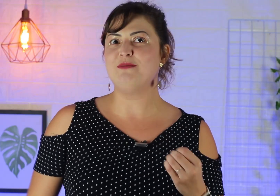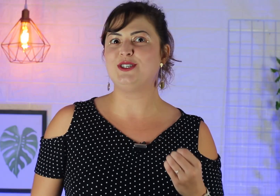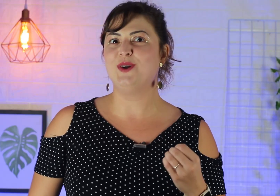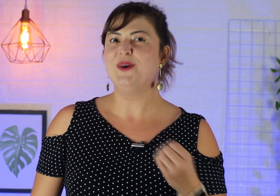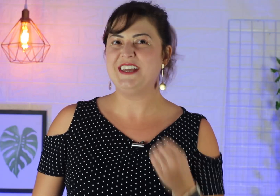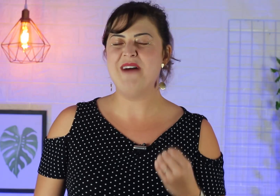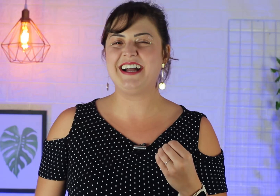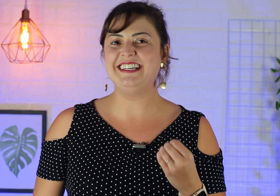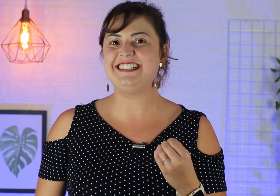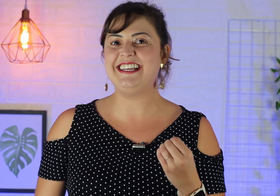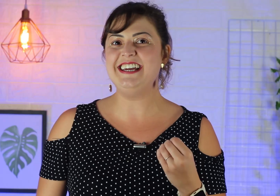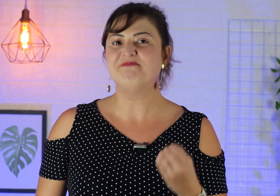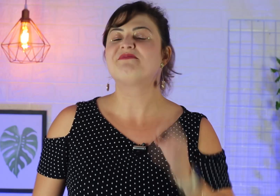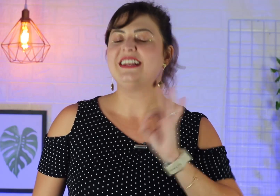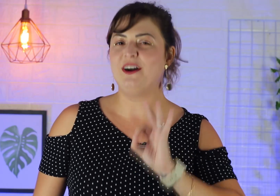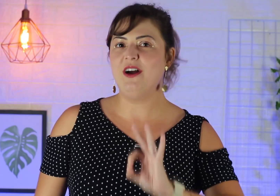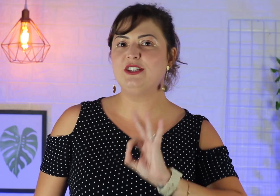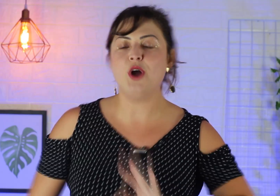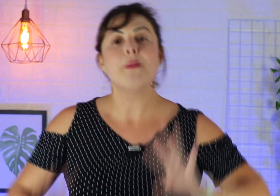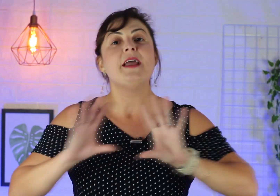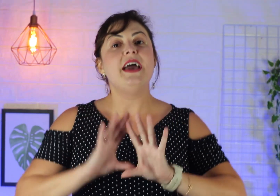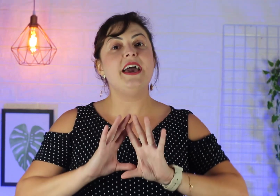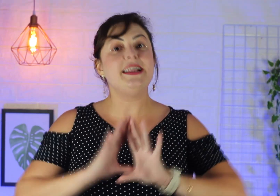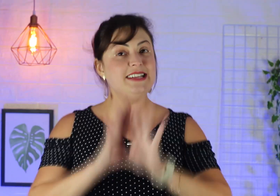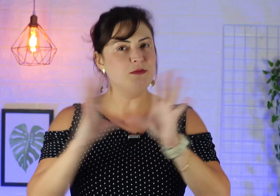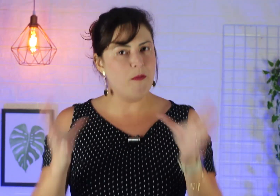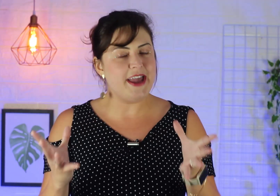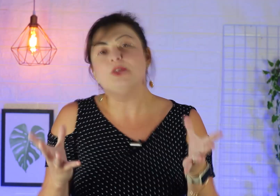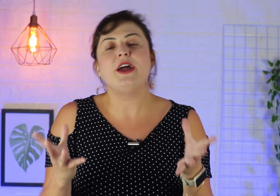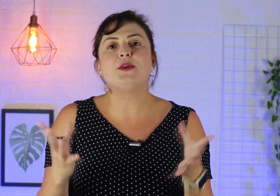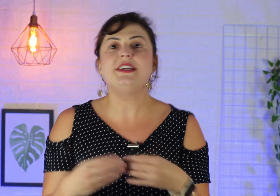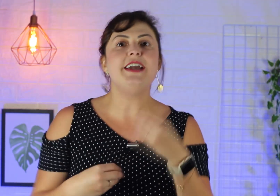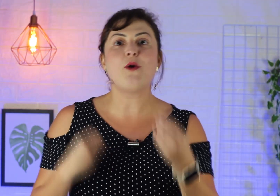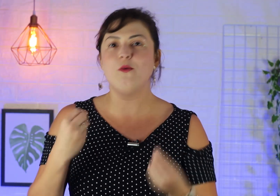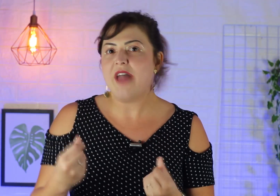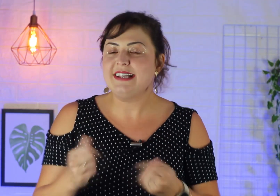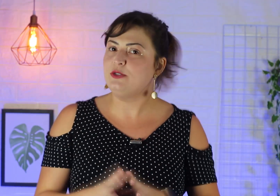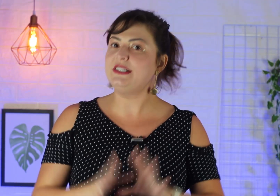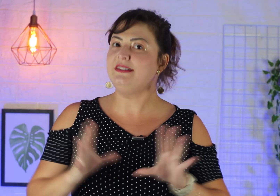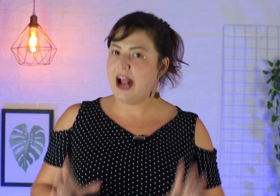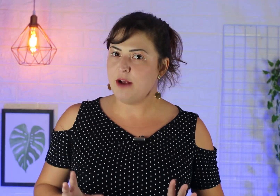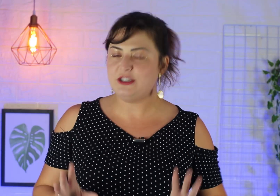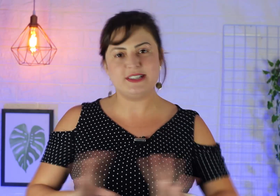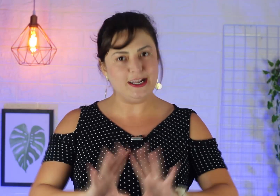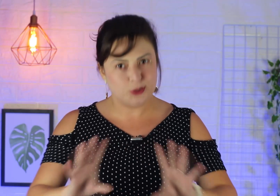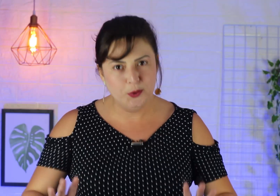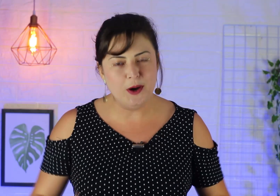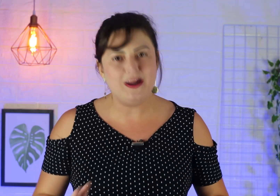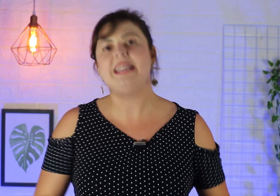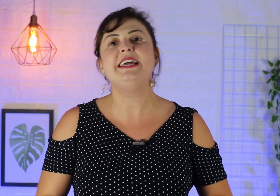imaginou? Que bacana que seria? Então, olha só, nesse momento, né? O que que acontece? Os intérpretes que atuam ali